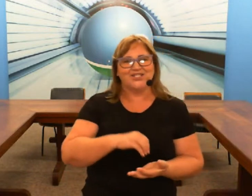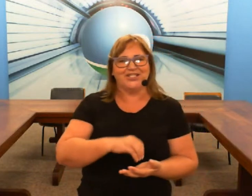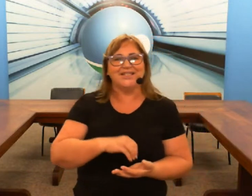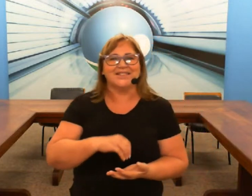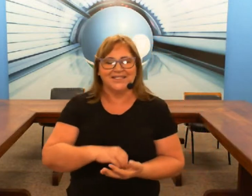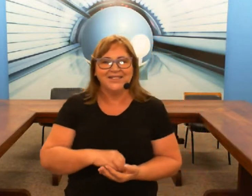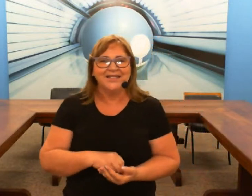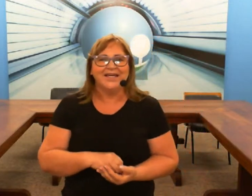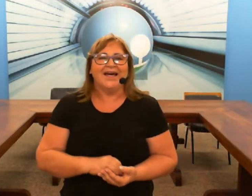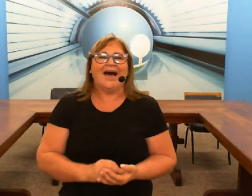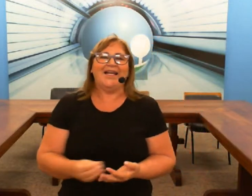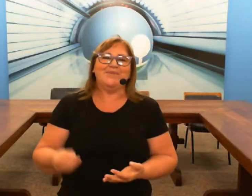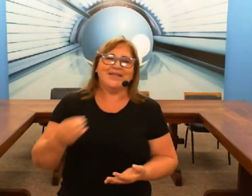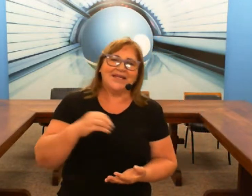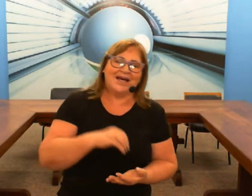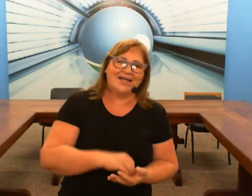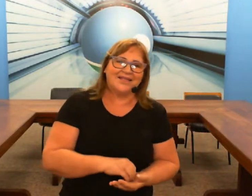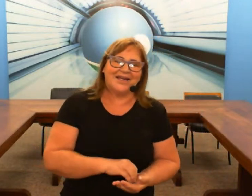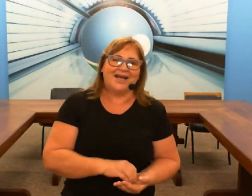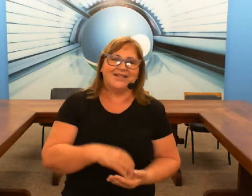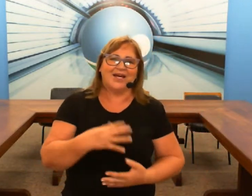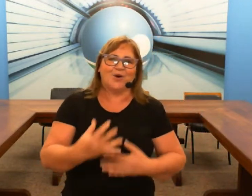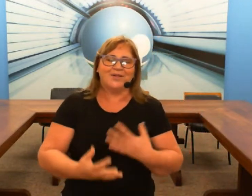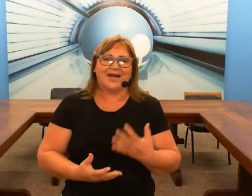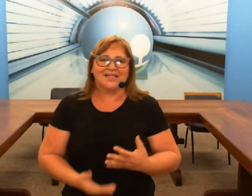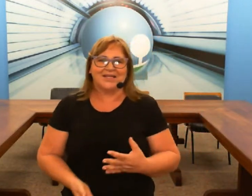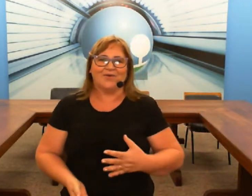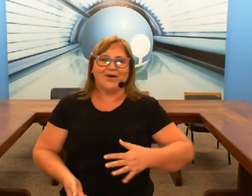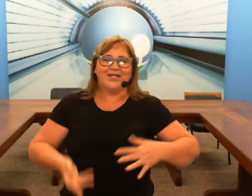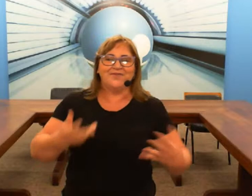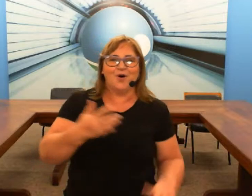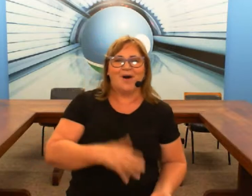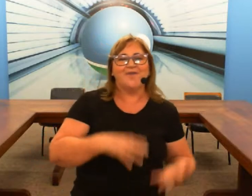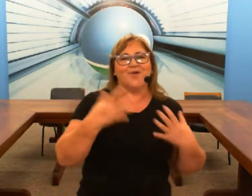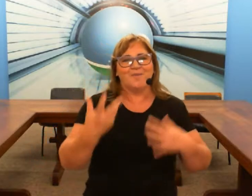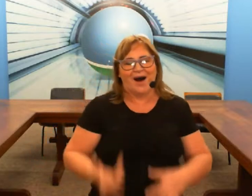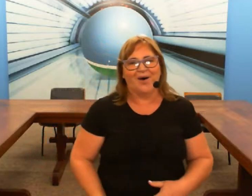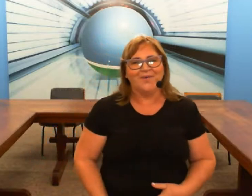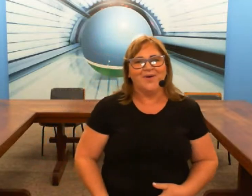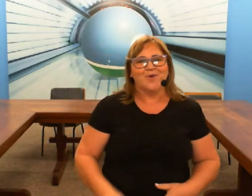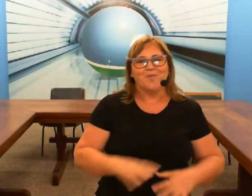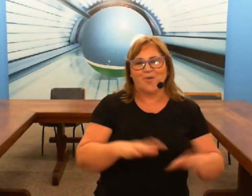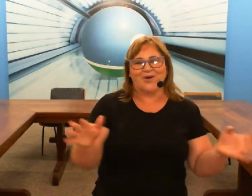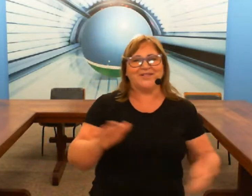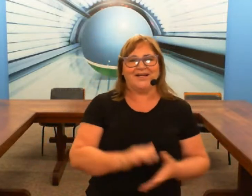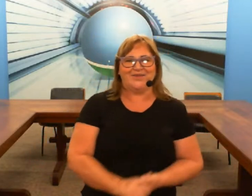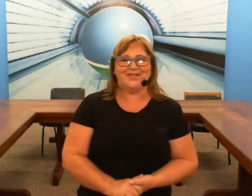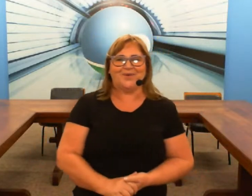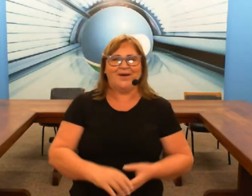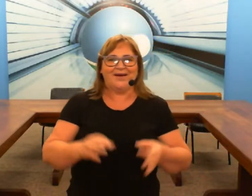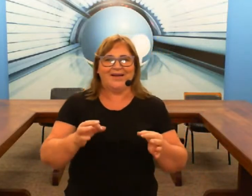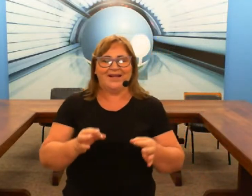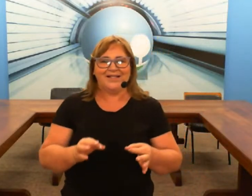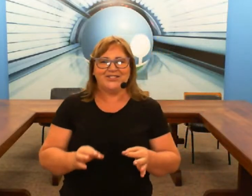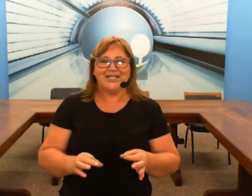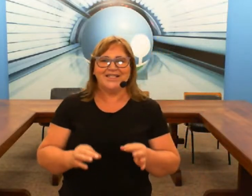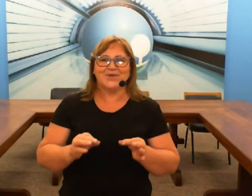gírias sim a Libra tem a tem a comunicação informal e formal como qualquer outra língua então gírias